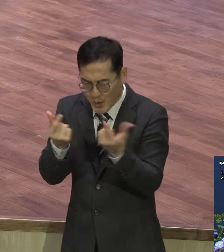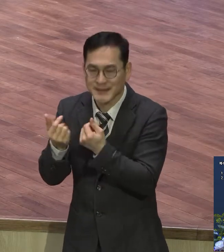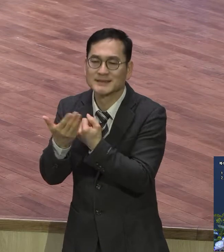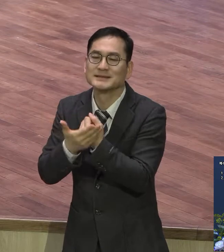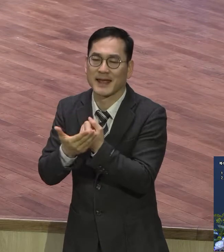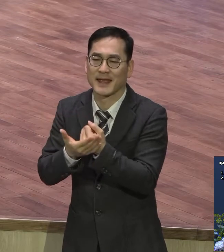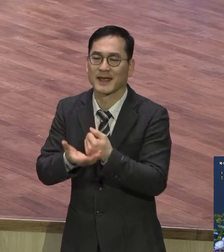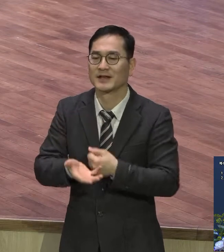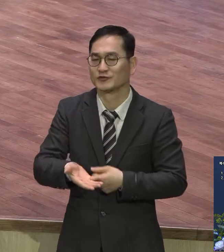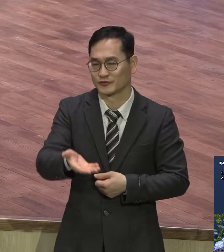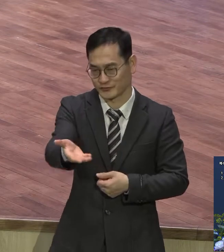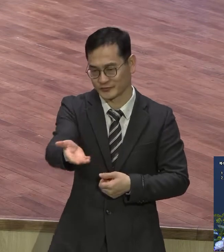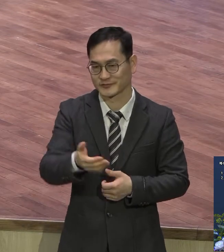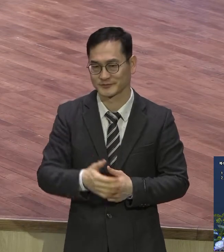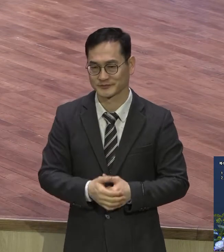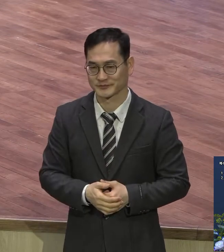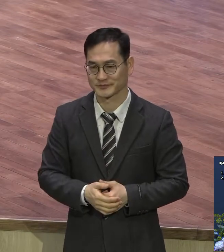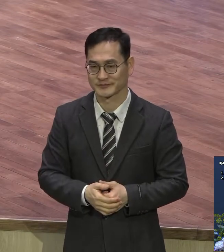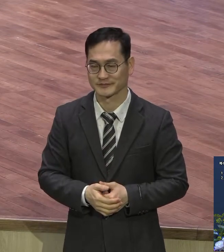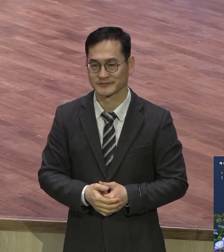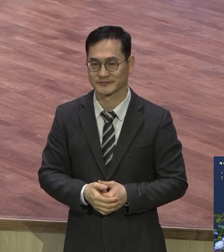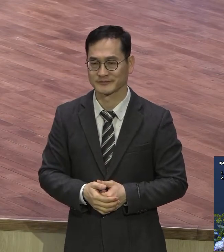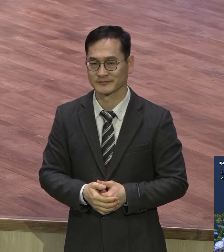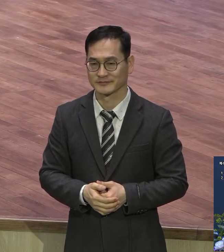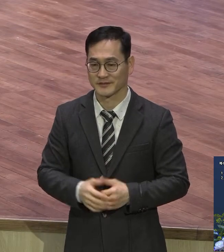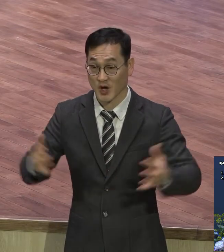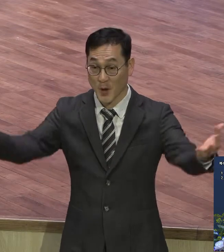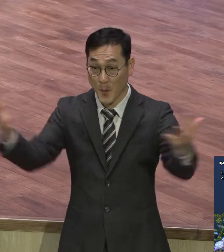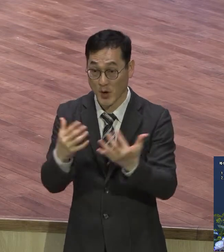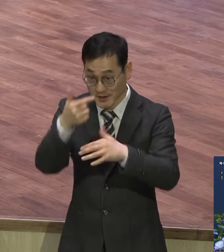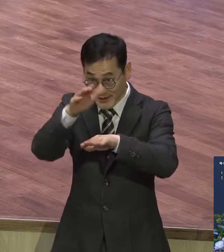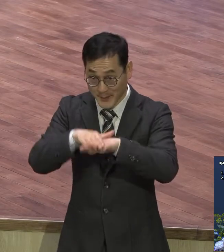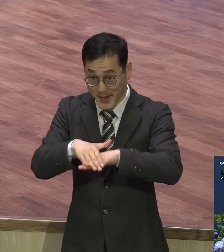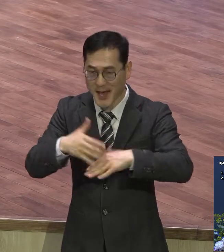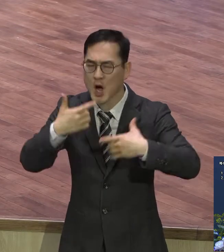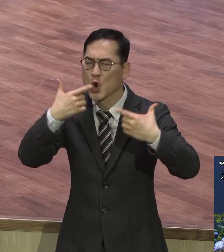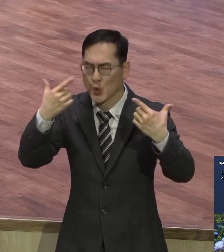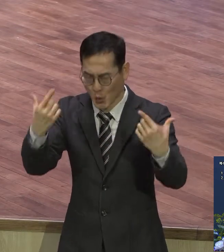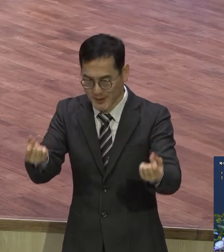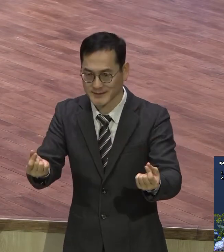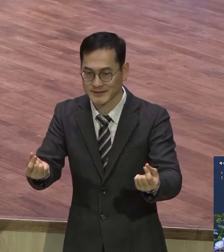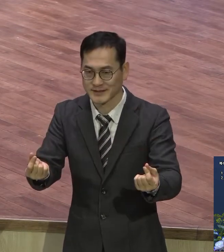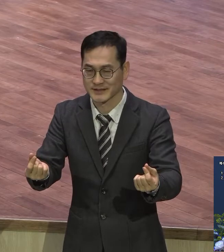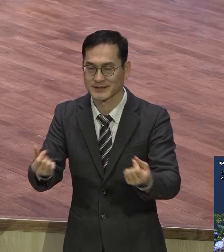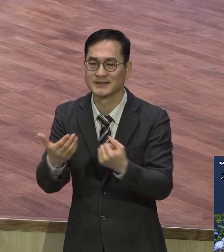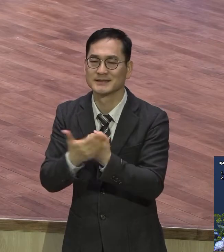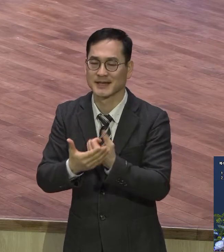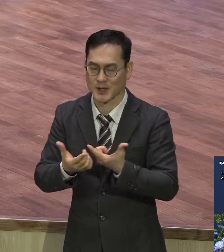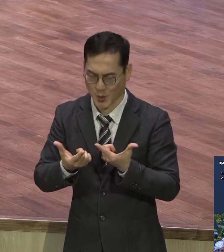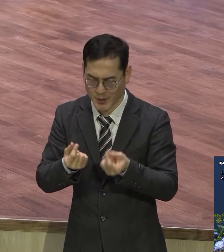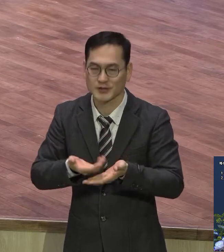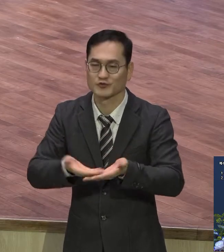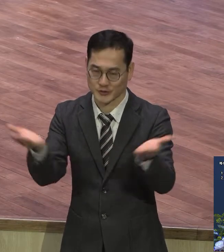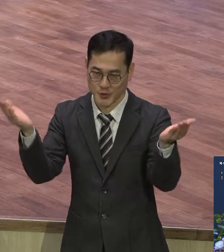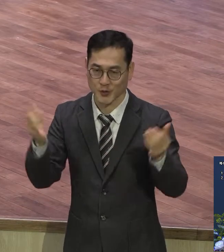본당에 앉아서 예배 드린 것처럼 은혜를 주시고 정말로 내가 예수님의 행복 비전